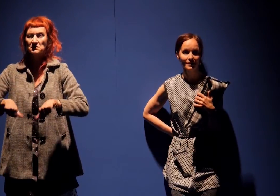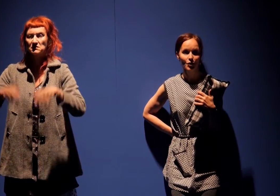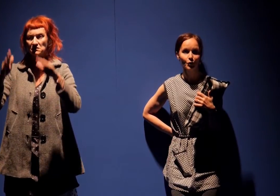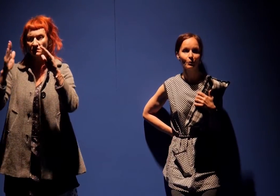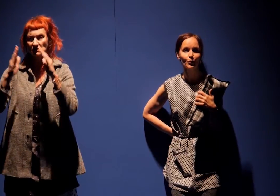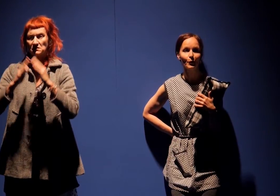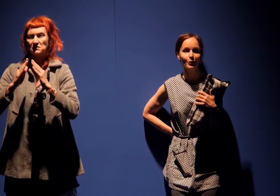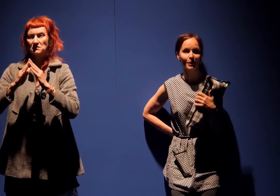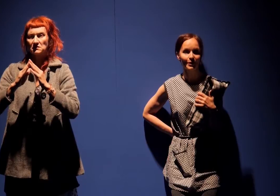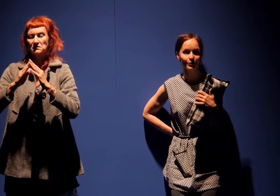Je dois m'occuper de ma maison.